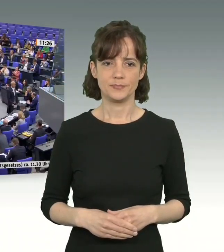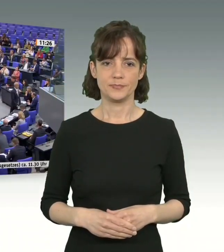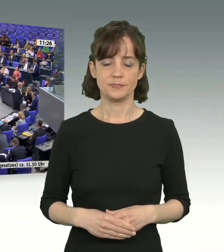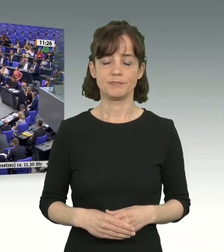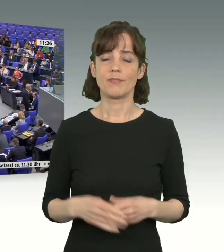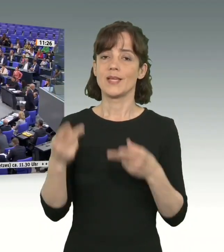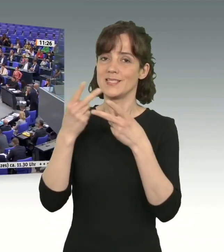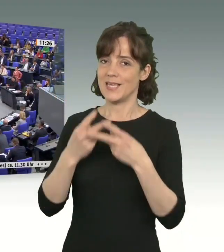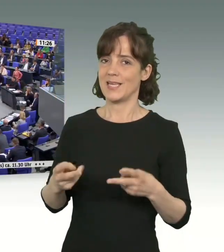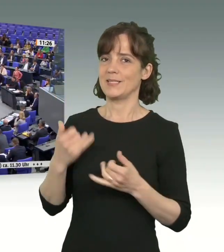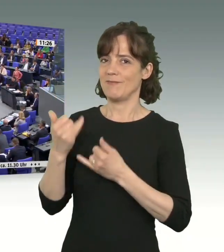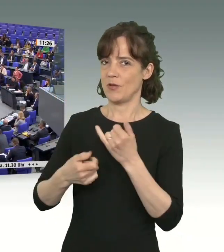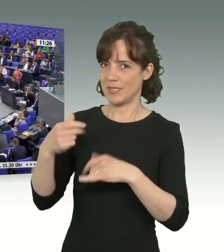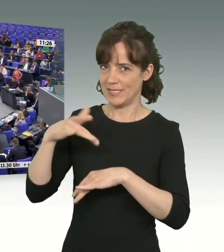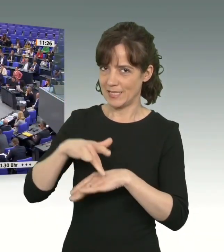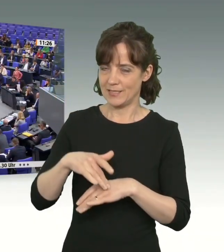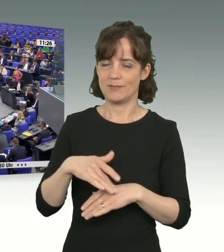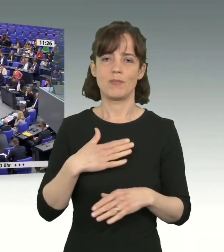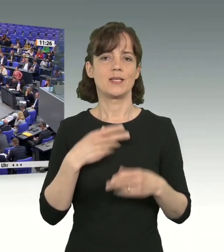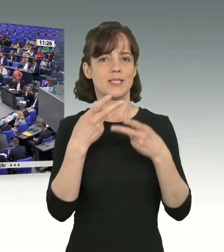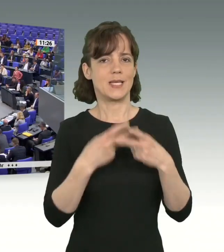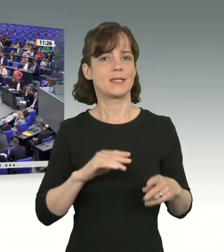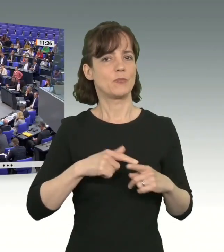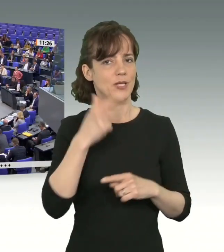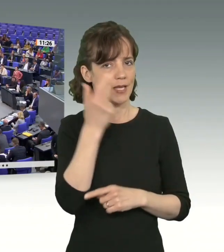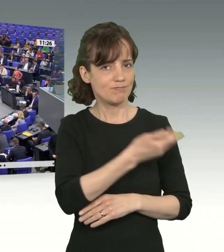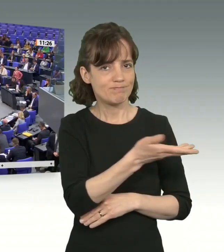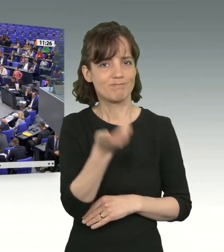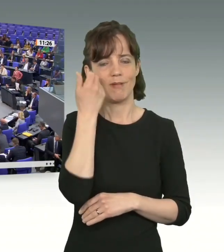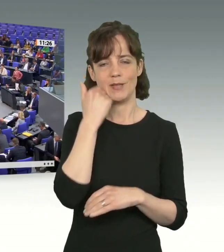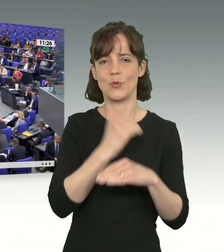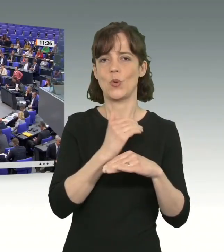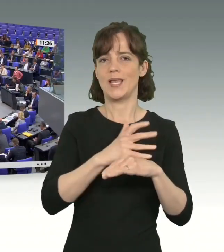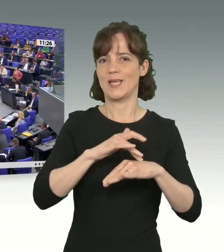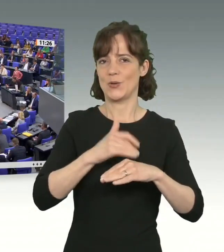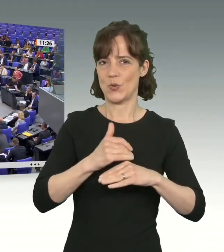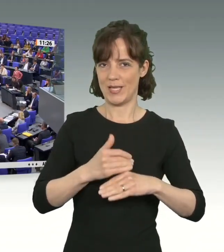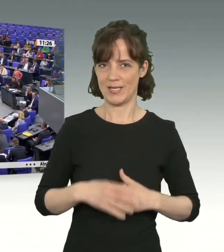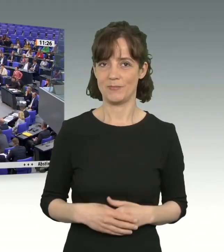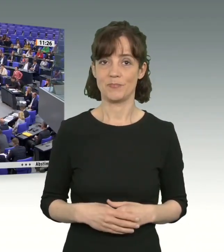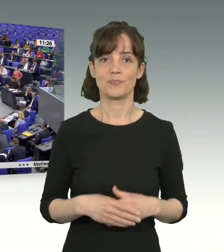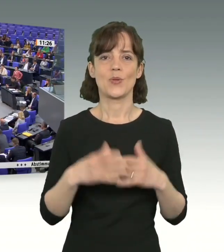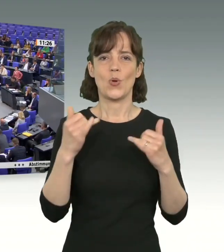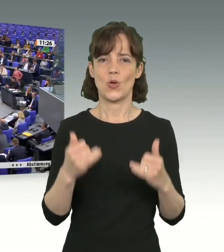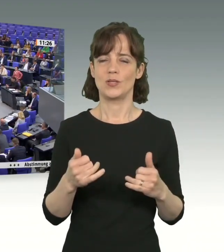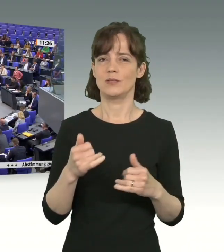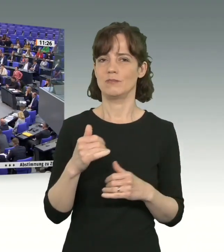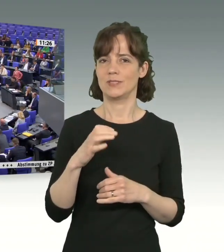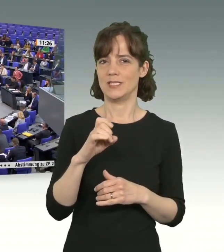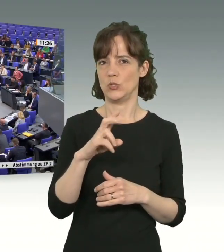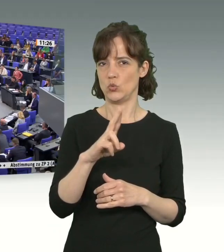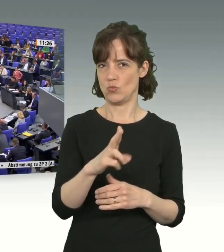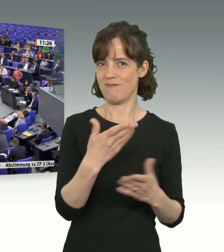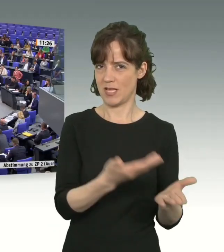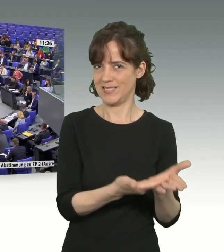Sehr geehrte Frau Präsidentin, meine sehr geehrten Damen und Herren, liebe Kolleginnen und Kollegen. Was Sie hier heute von der Union vorgelegt haben,